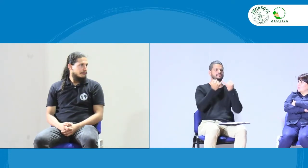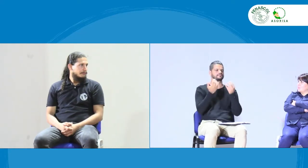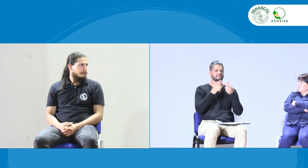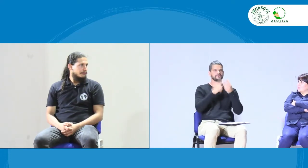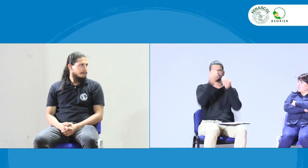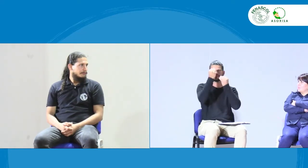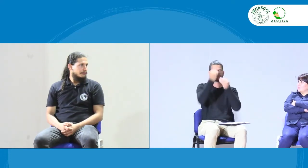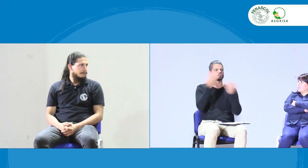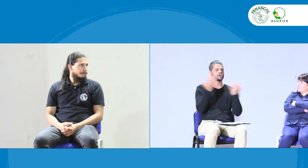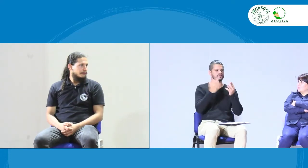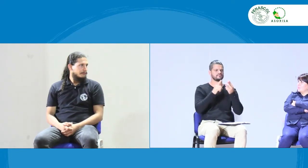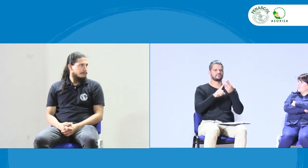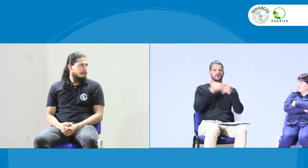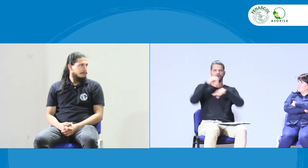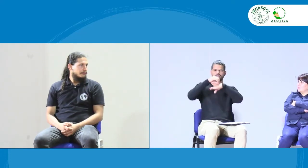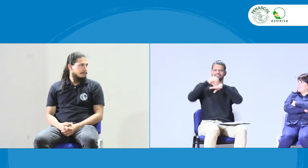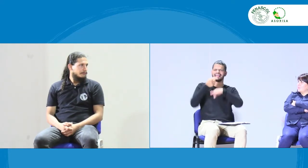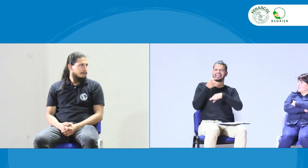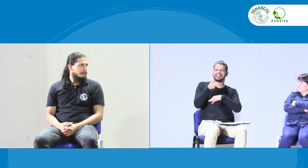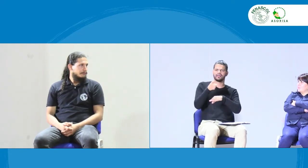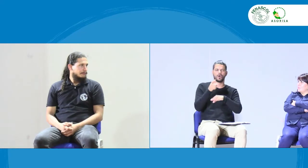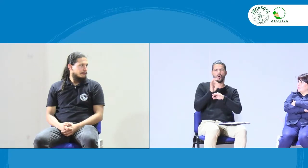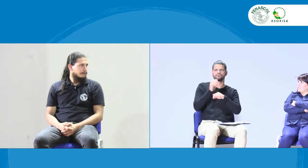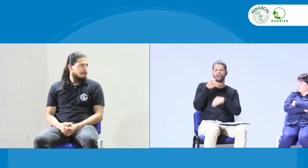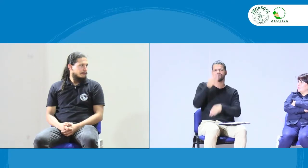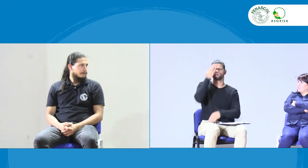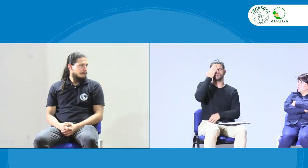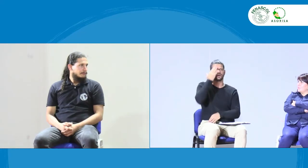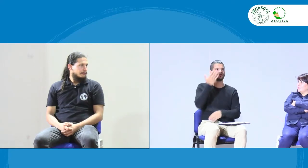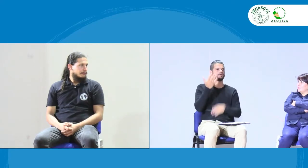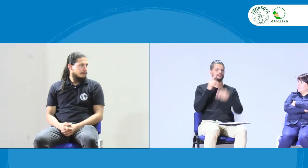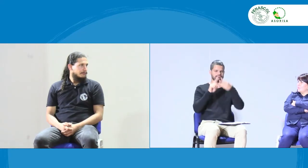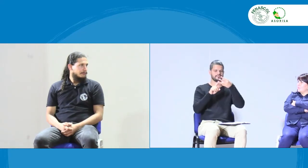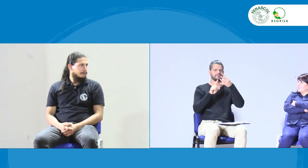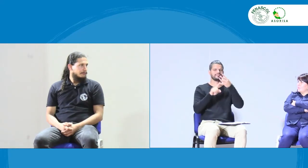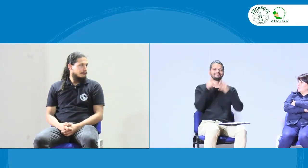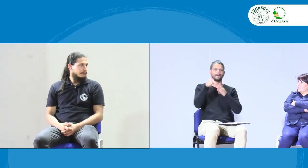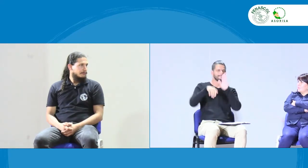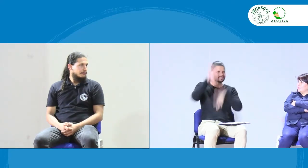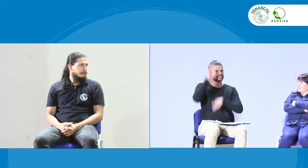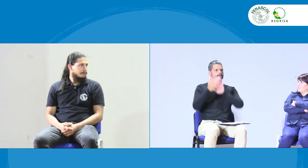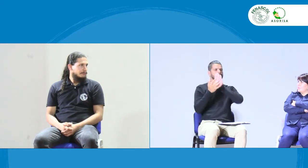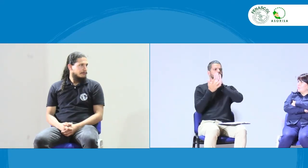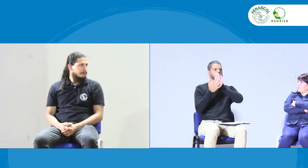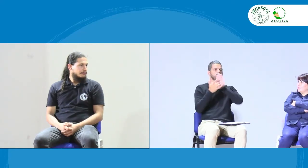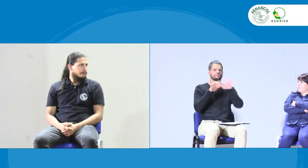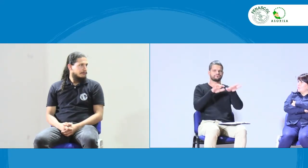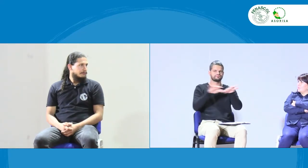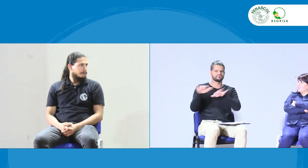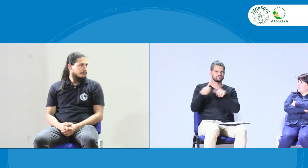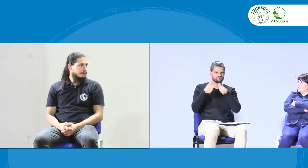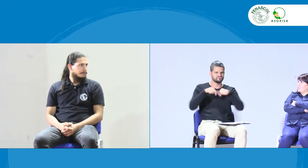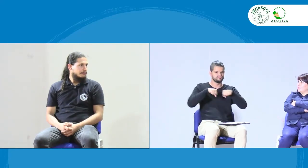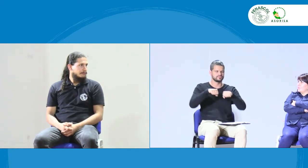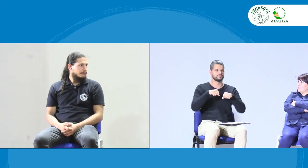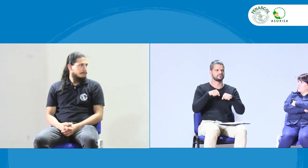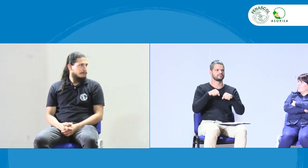aspectos. Se dicen, bueno, yo aquí lo quiero hacer, pero nuestra identidad, nuestra formación, que son estas organizaciones y demás, y lo más